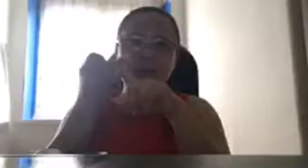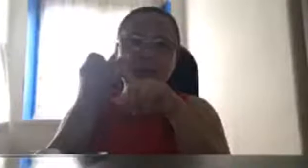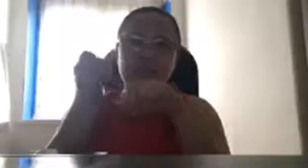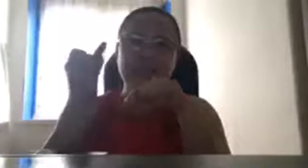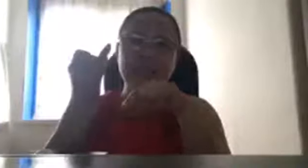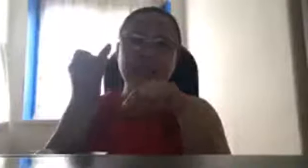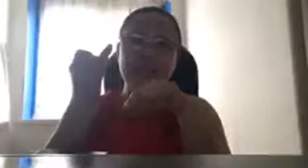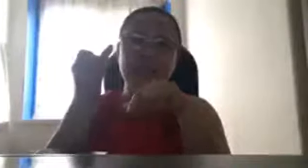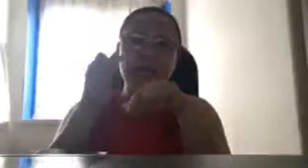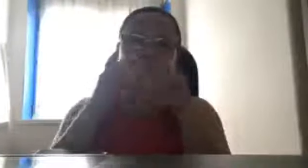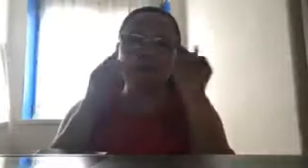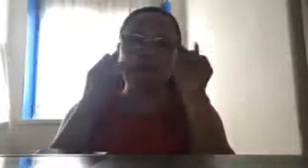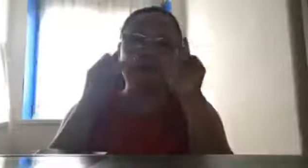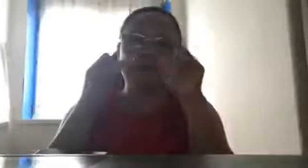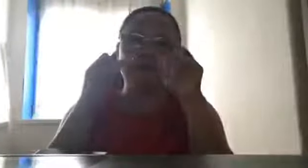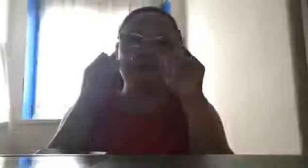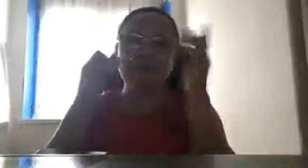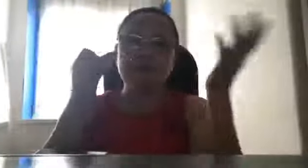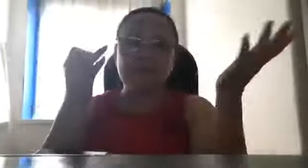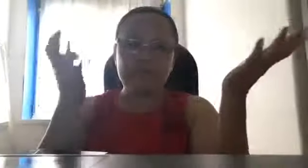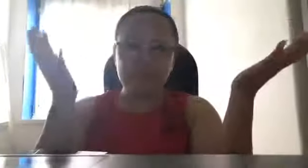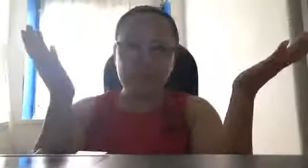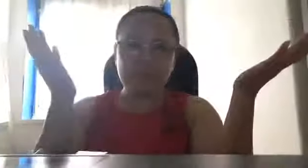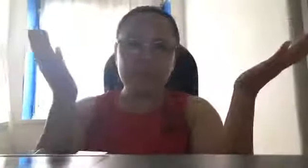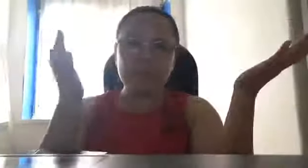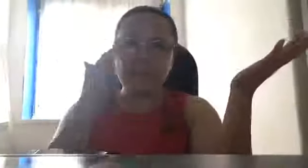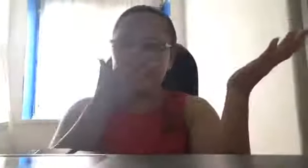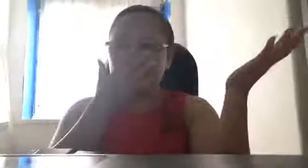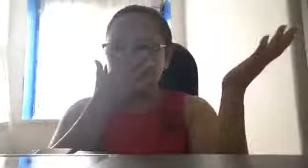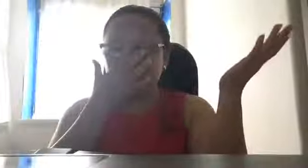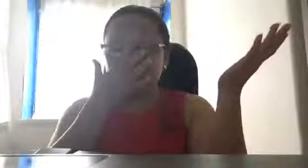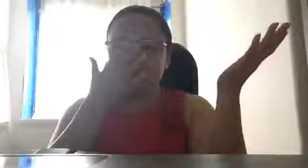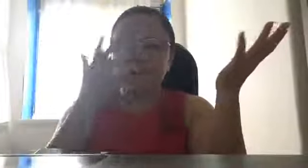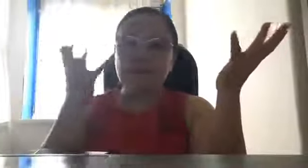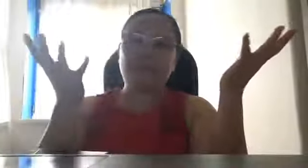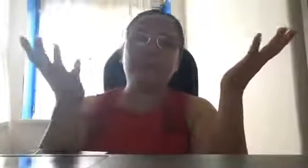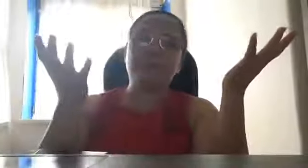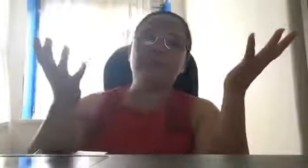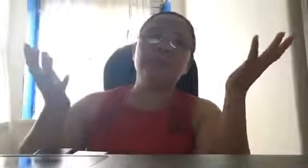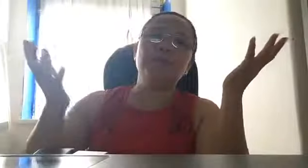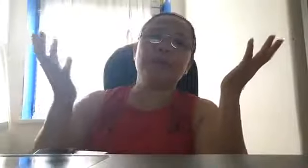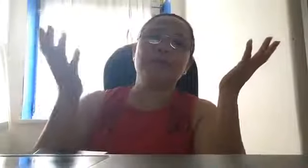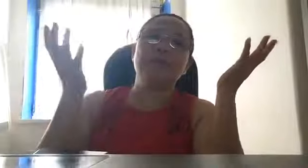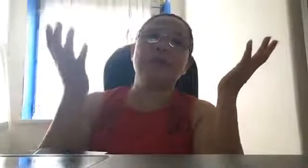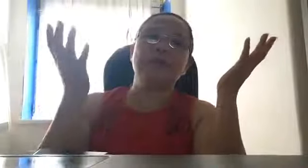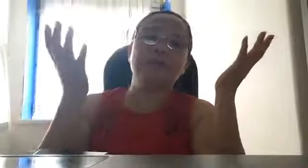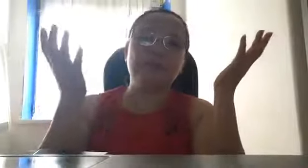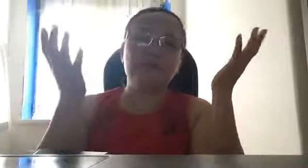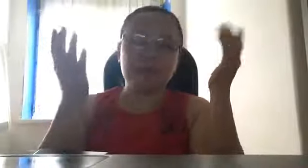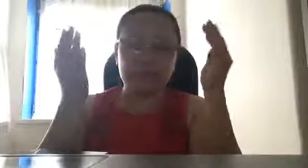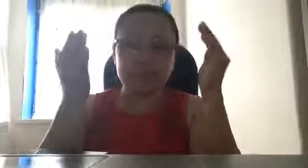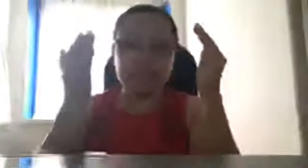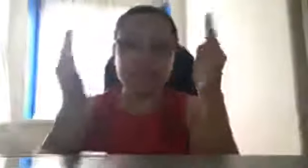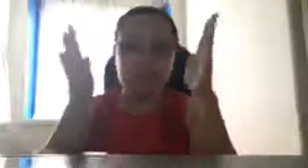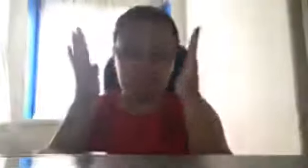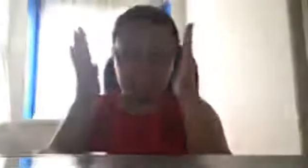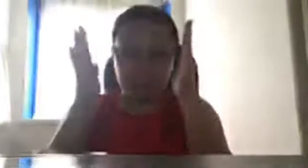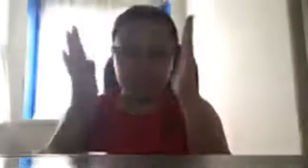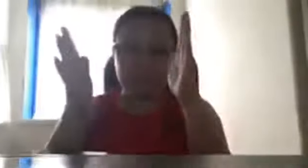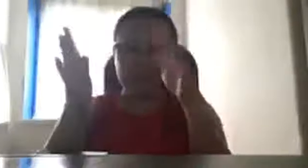politician, mga politiko. Katulad, ngayon, di ba, tumutulong kami kay Pangulong Duterte, tumutulong kami sa